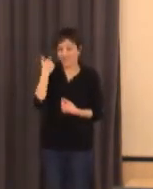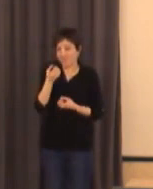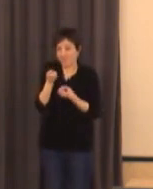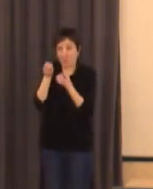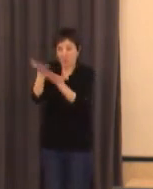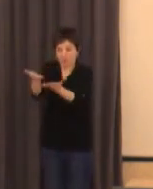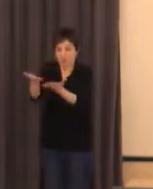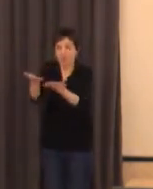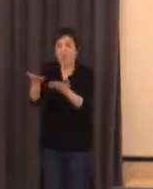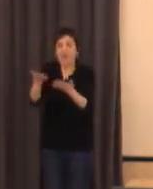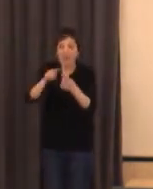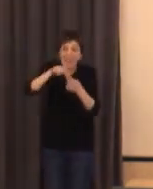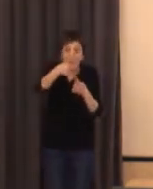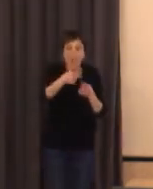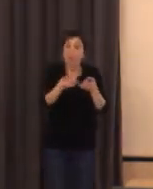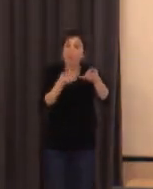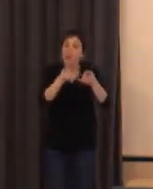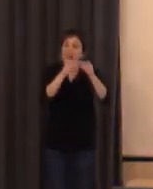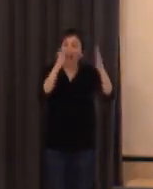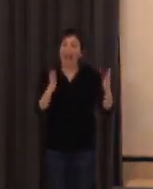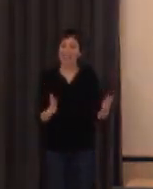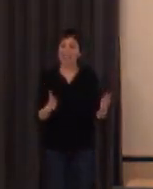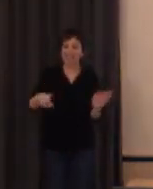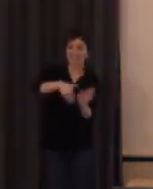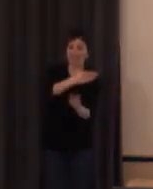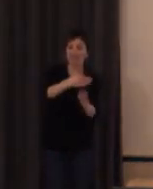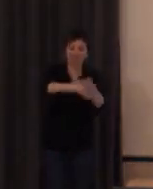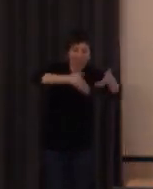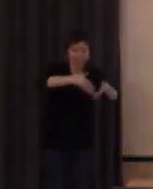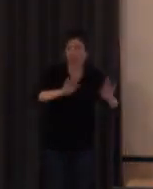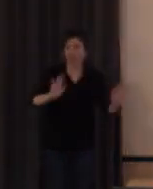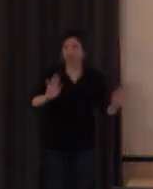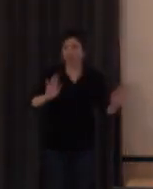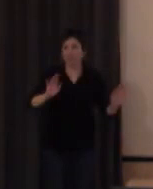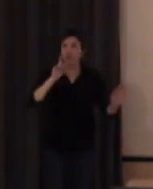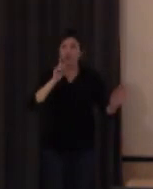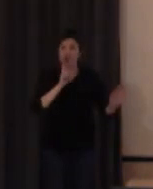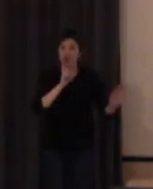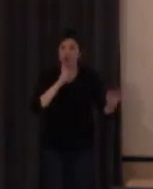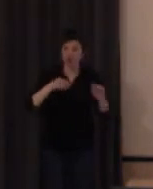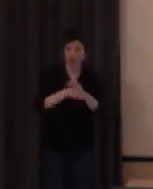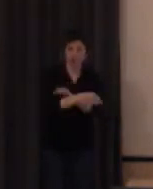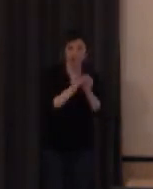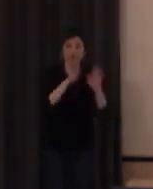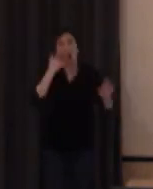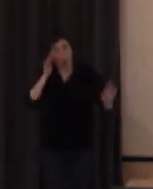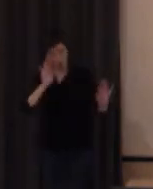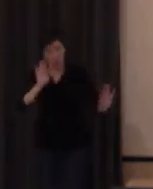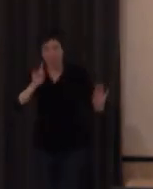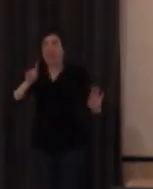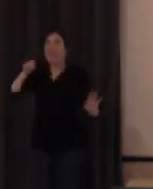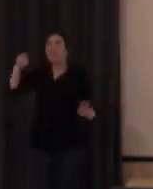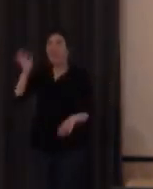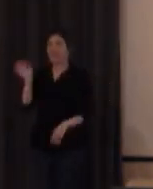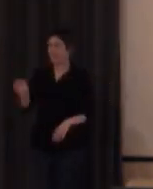luego en sus casas no signan son alumnos sordos no signan en sus casas ojo luego sí que es verdad